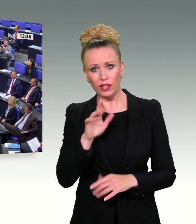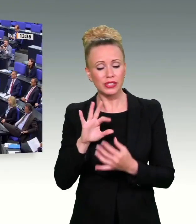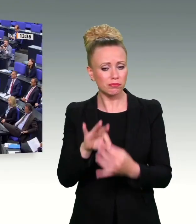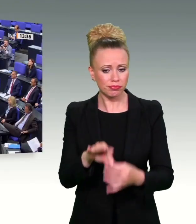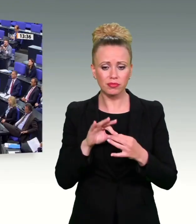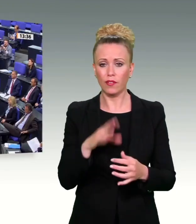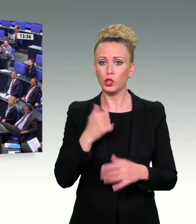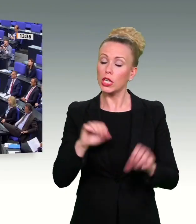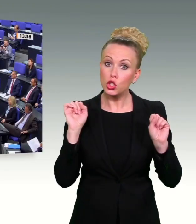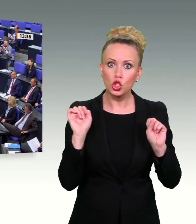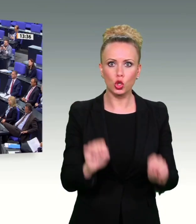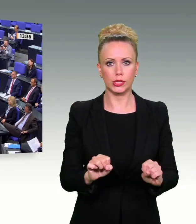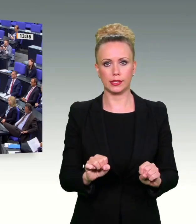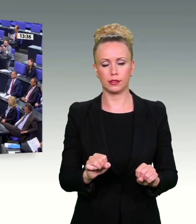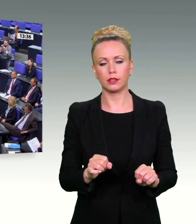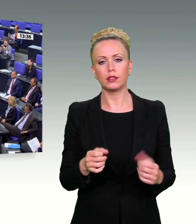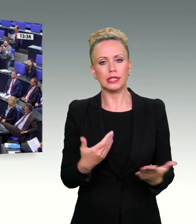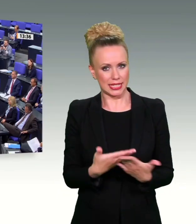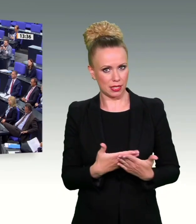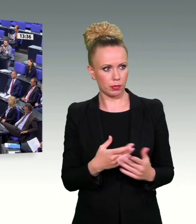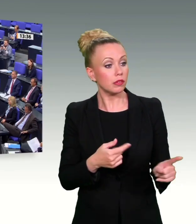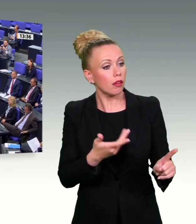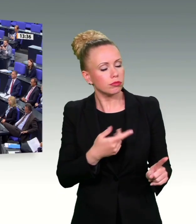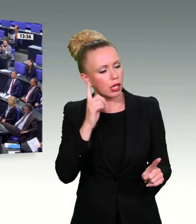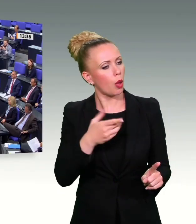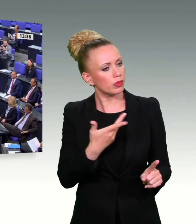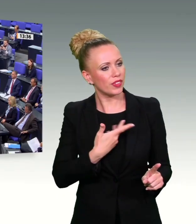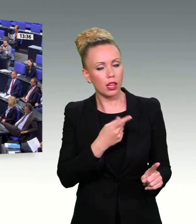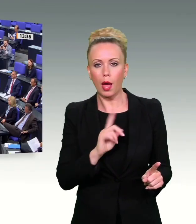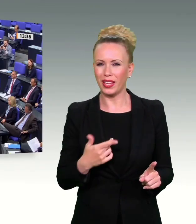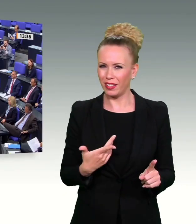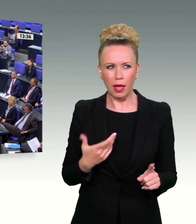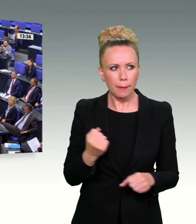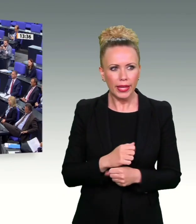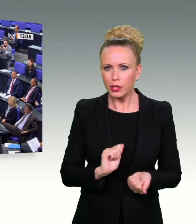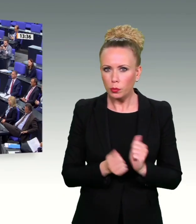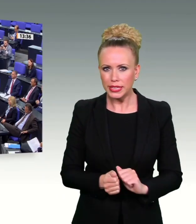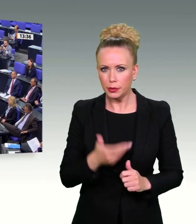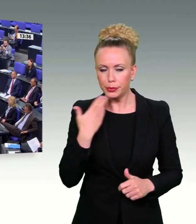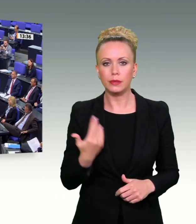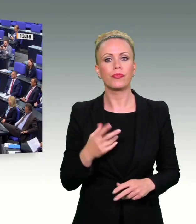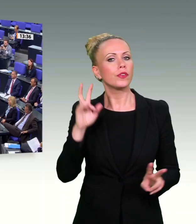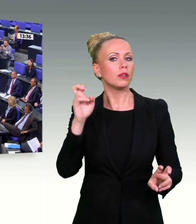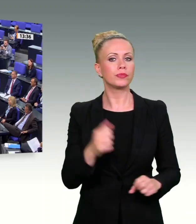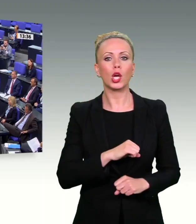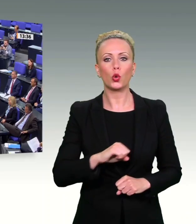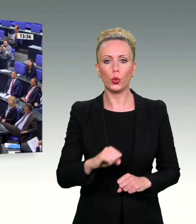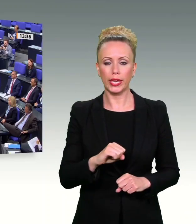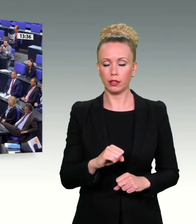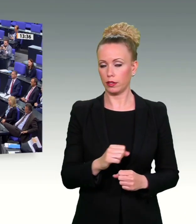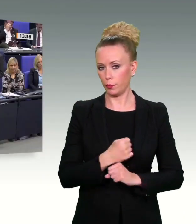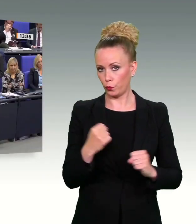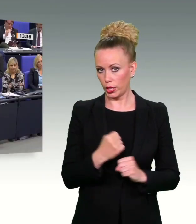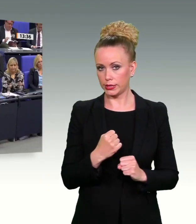Sie es wollen. Aber Sie machen es nicht. Mit Quick Freeze haben Sie ein Mittel an der Hand, das für die Zukunft im Übrigen nicht